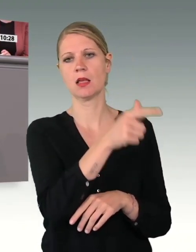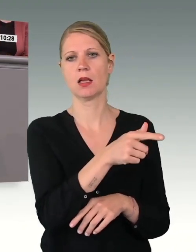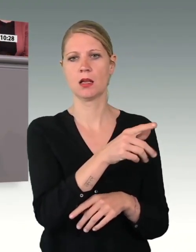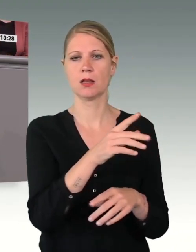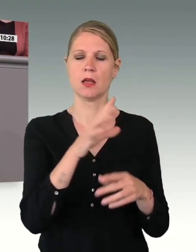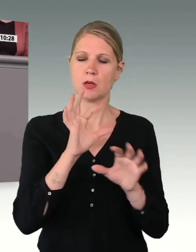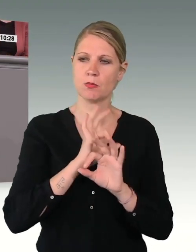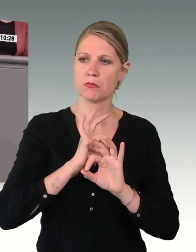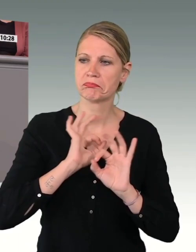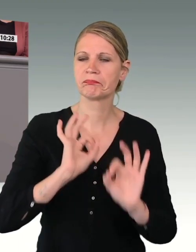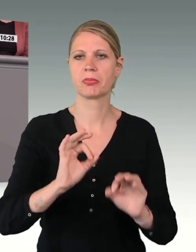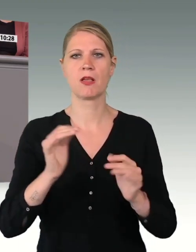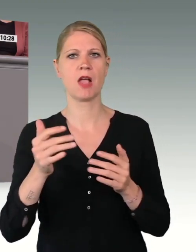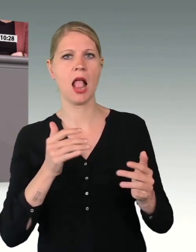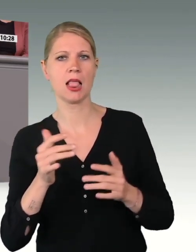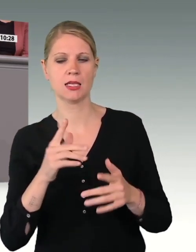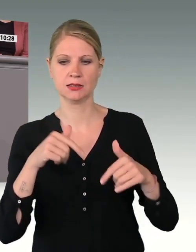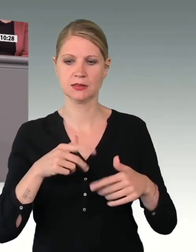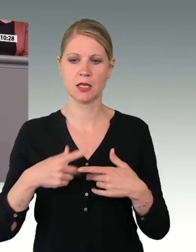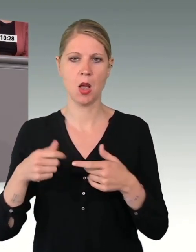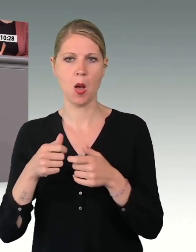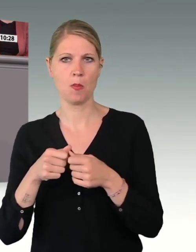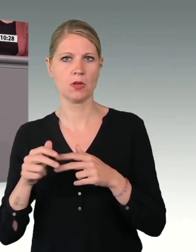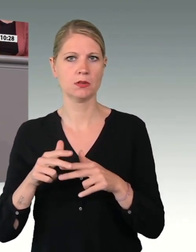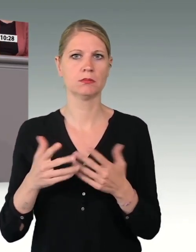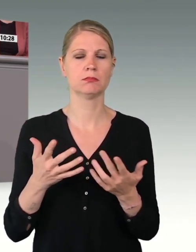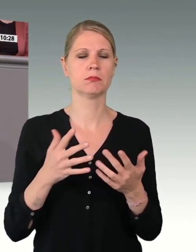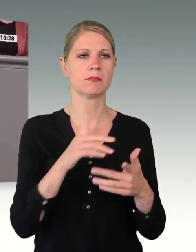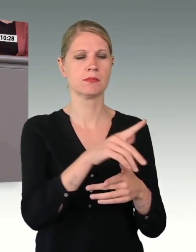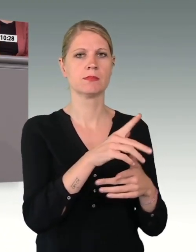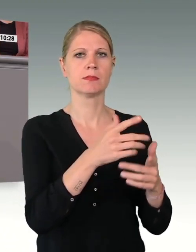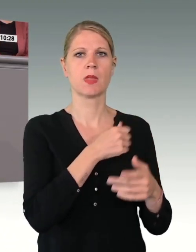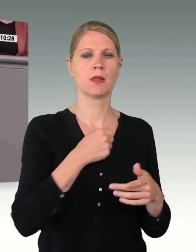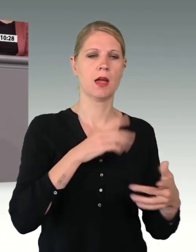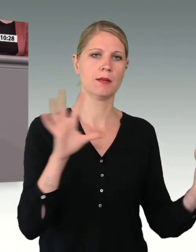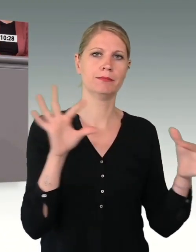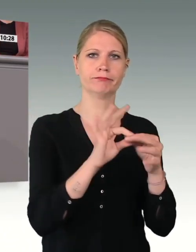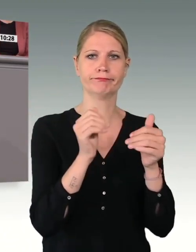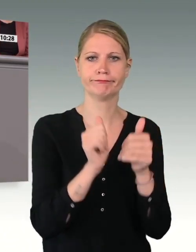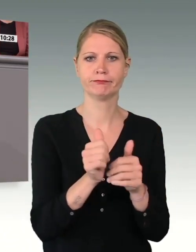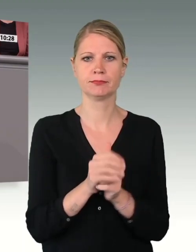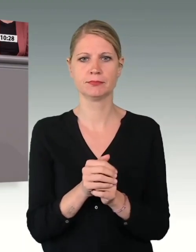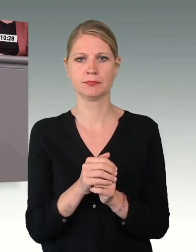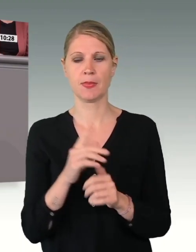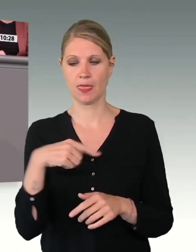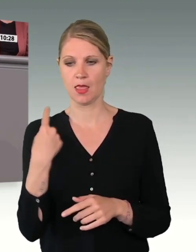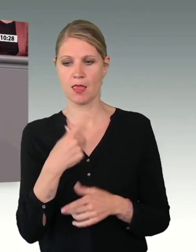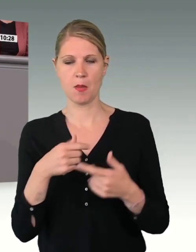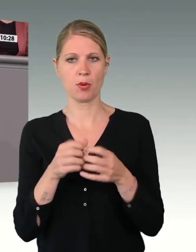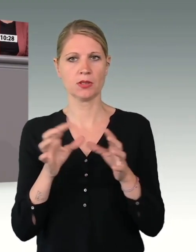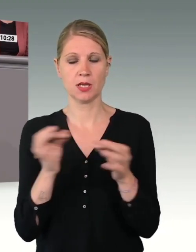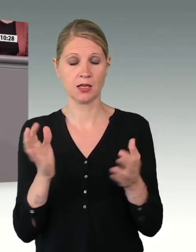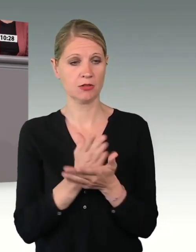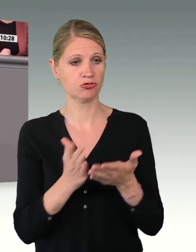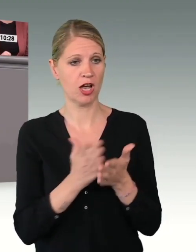Bundestag, der über die Einsätze unserer Soldatinnen und Soldaten entscheidet, der sie ausstattet und ausrüstet